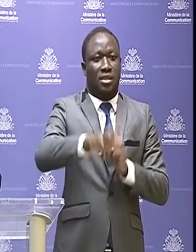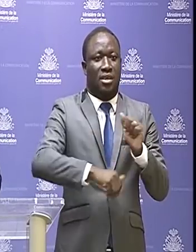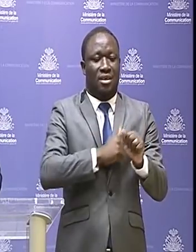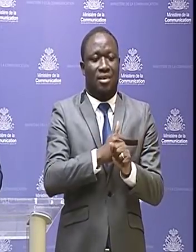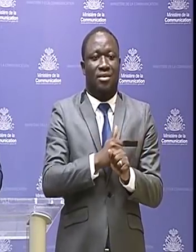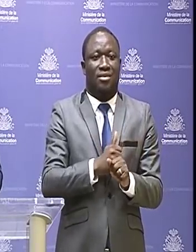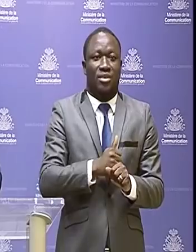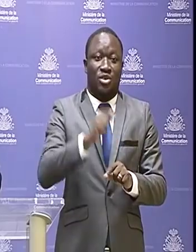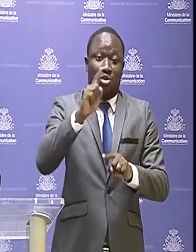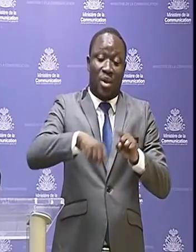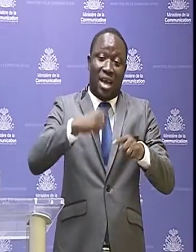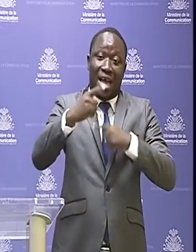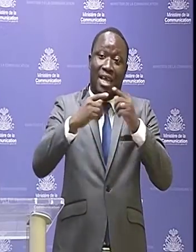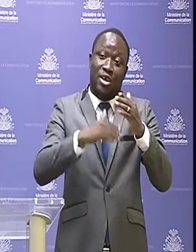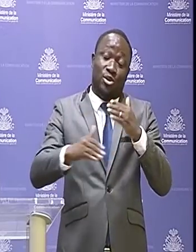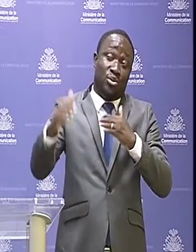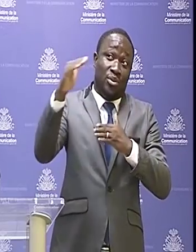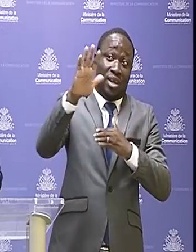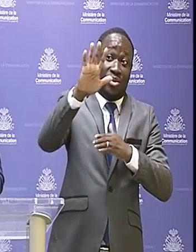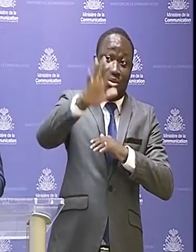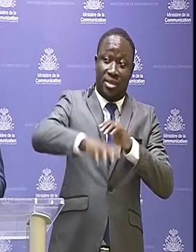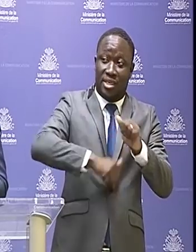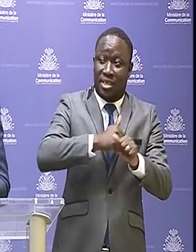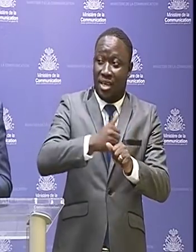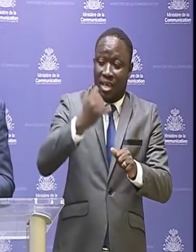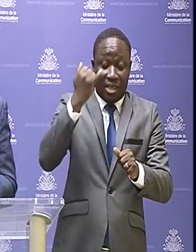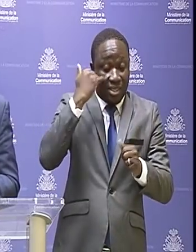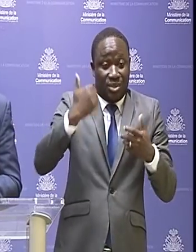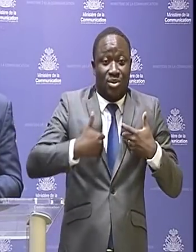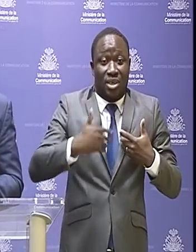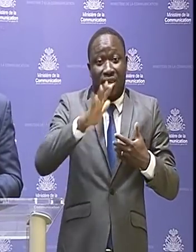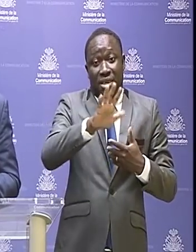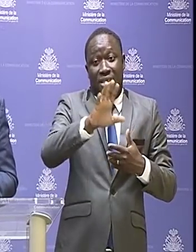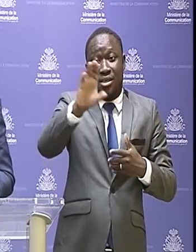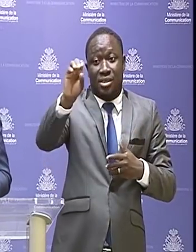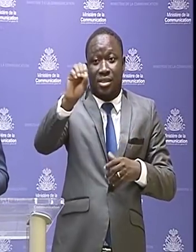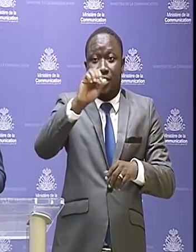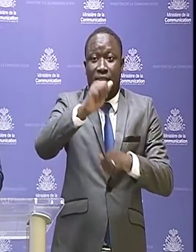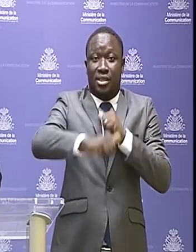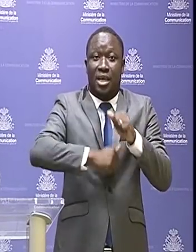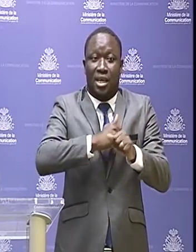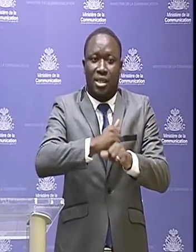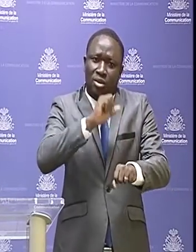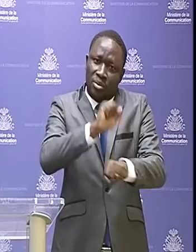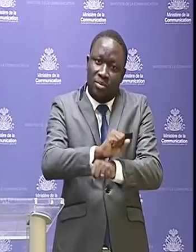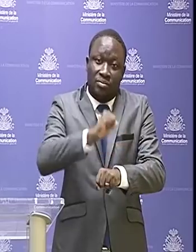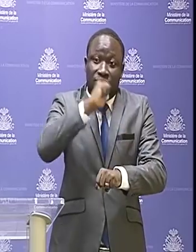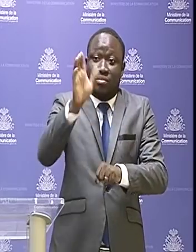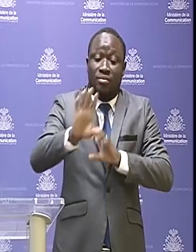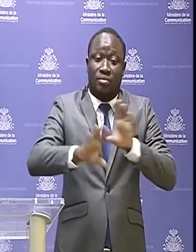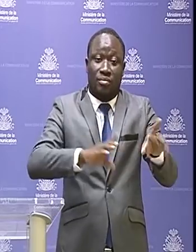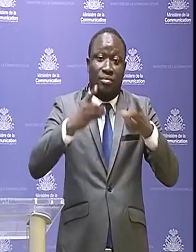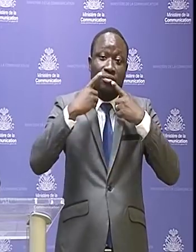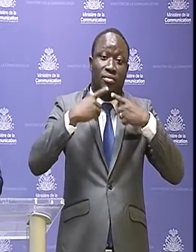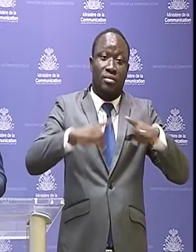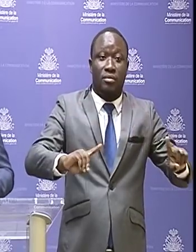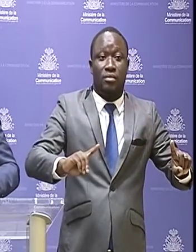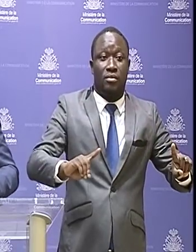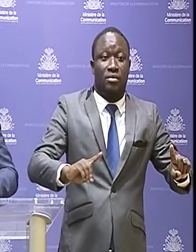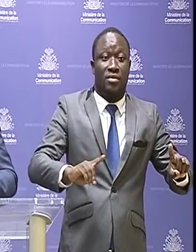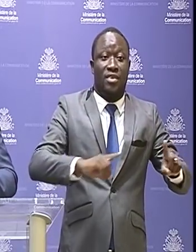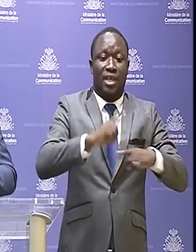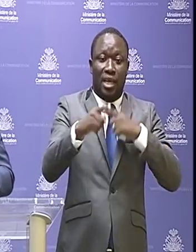an, ke nou baka ale au delà de 5 an. Sou de gen 50 an, ou tap trava, ou pa jam pe déclarasyon definitif d'en posoulouvenu,